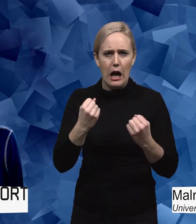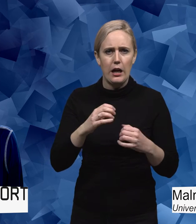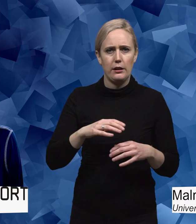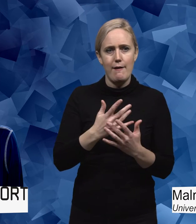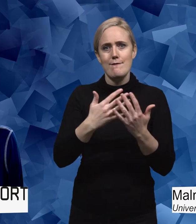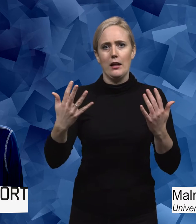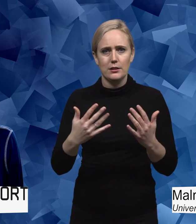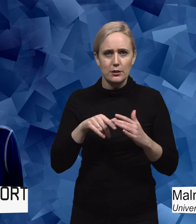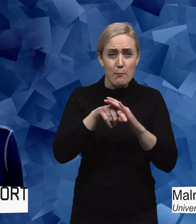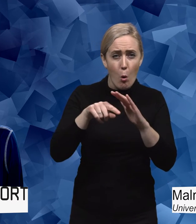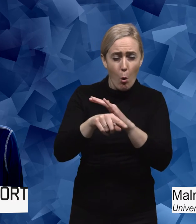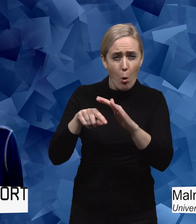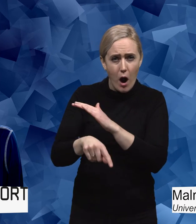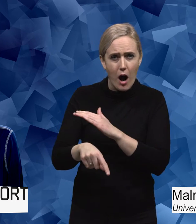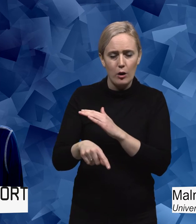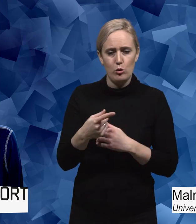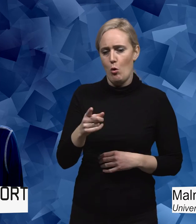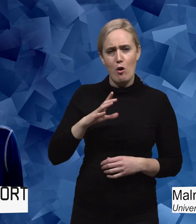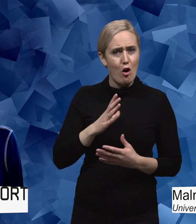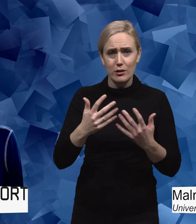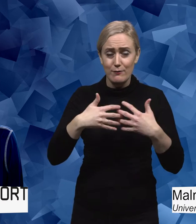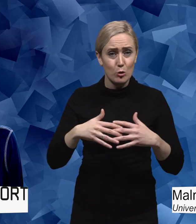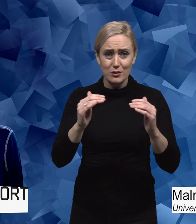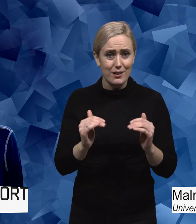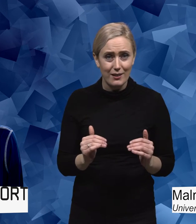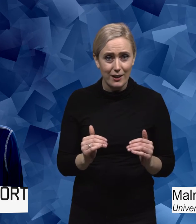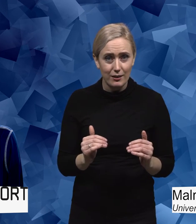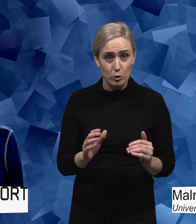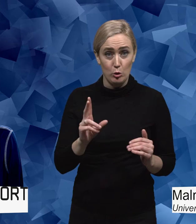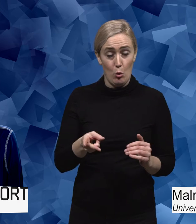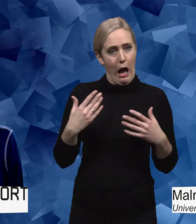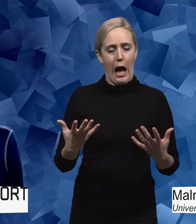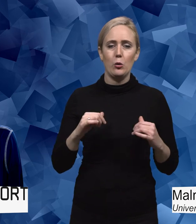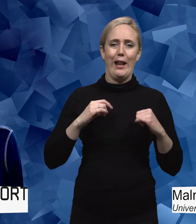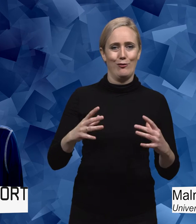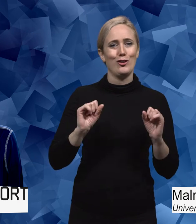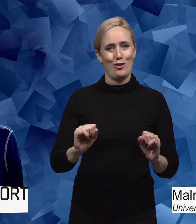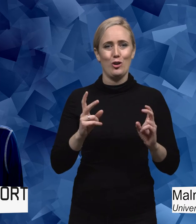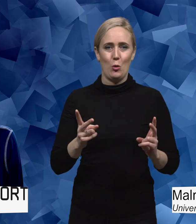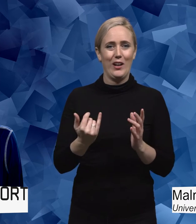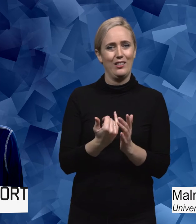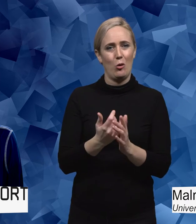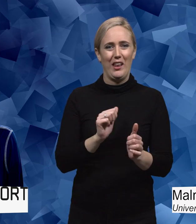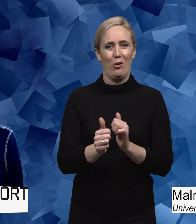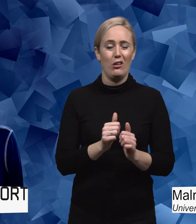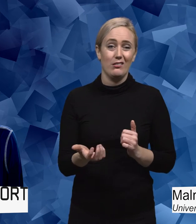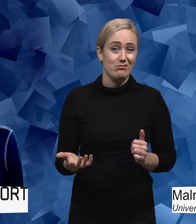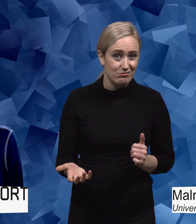har någon funktionsnedsättning. Och det här är ju helt självklart att så här måste du vara inom idrotten. Men det problematiska är ju då om de här